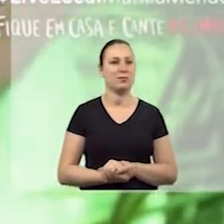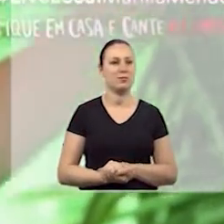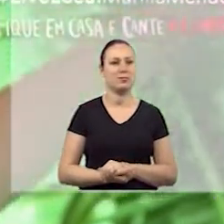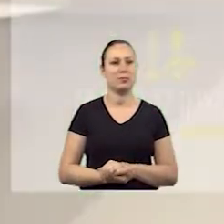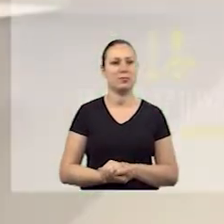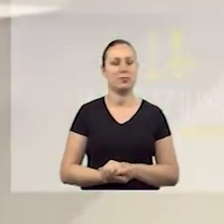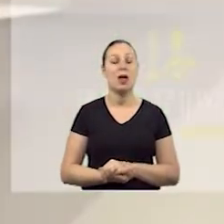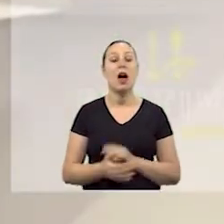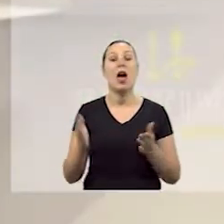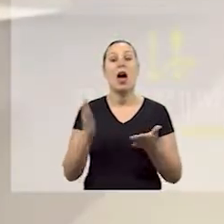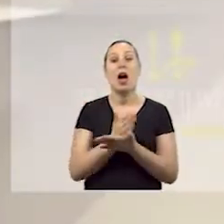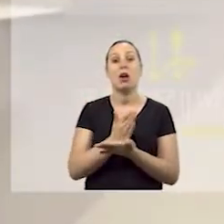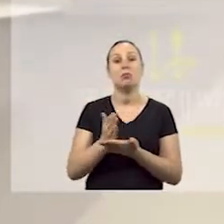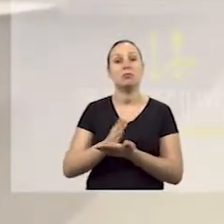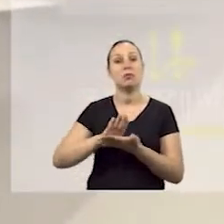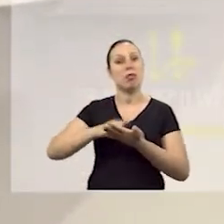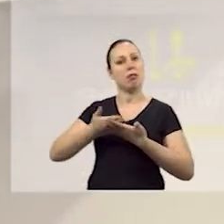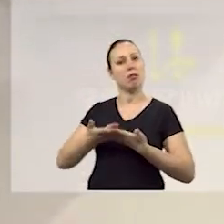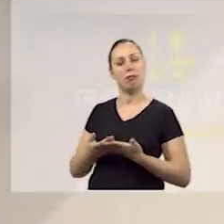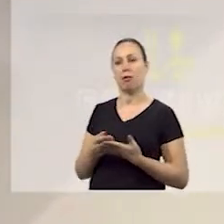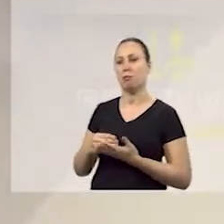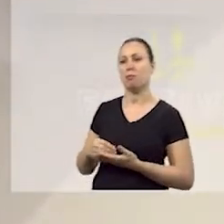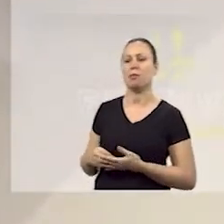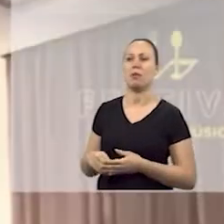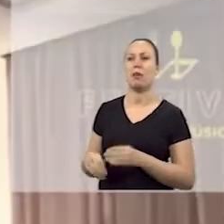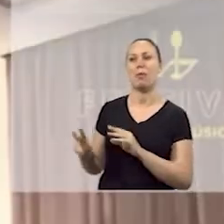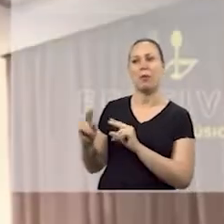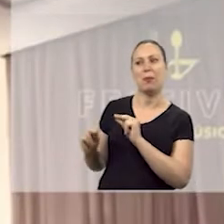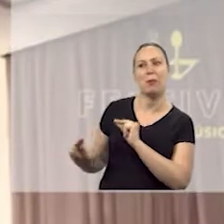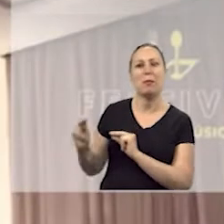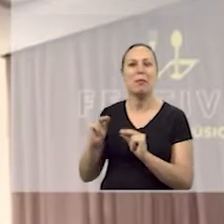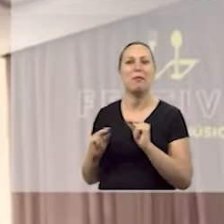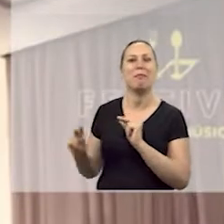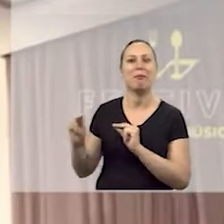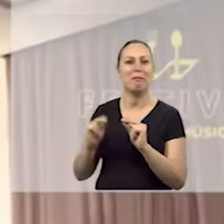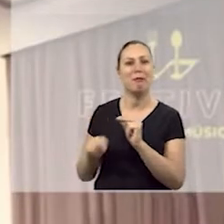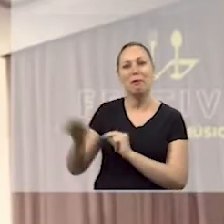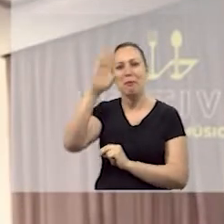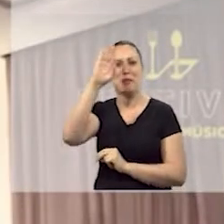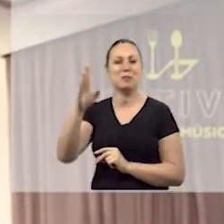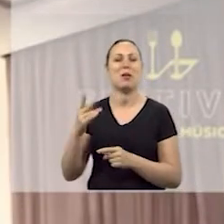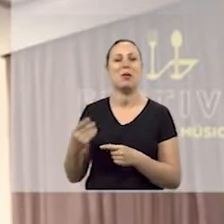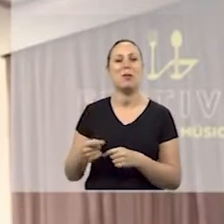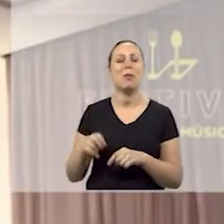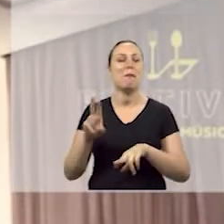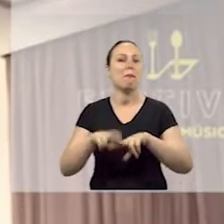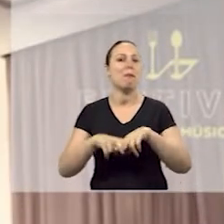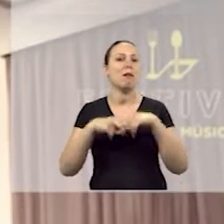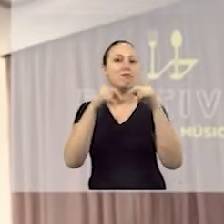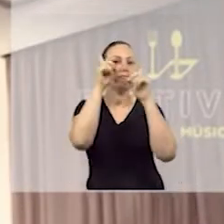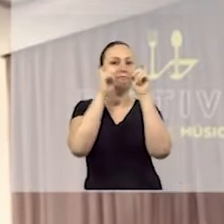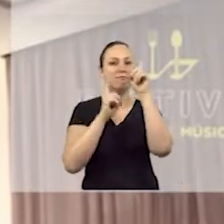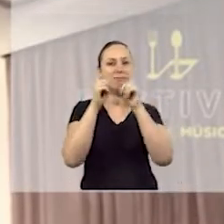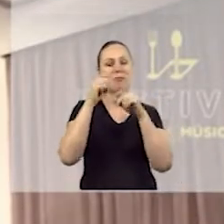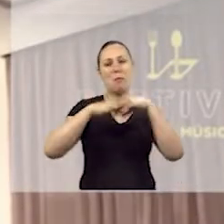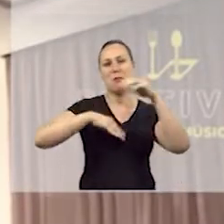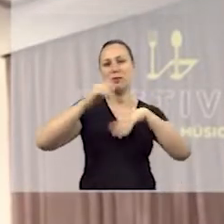A atuação de alguns intérpretes de Libras gerou muita repercussão nas redes sociais, principalmente por conta das expressões dos